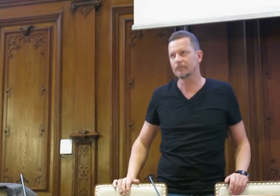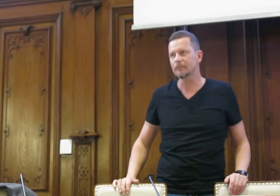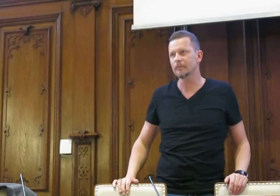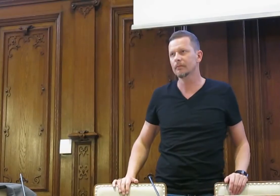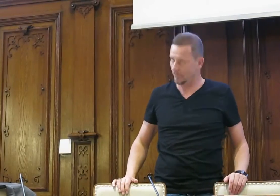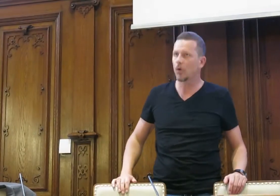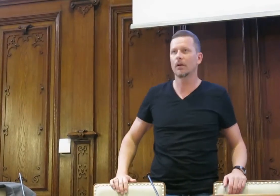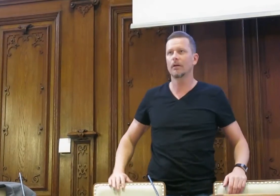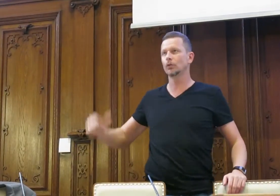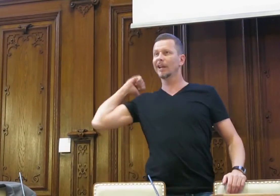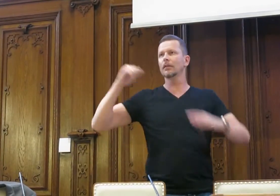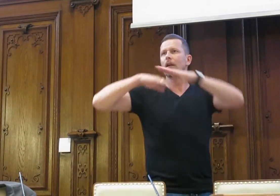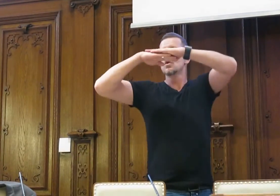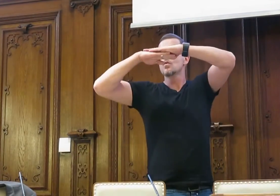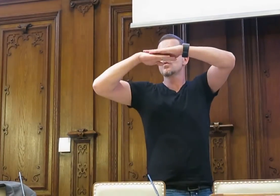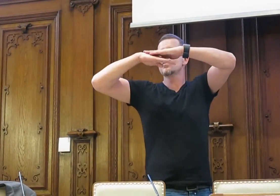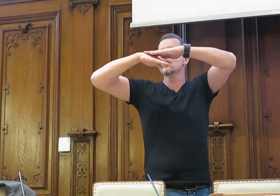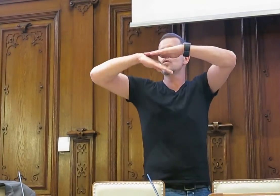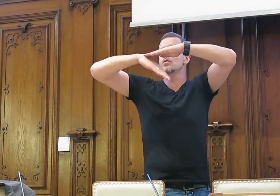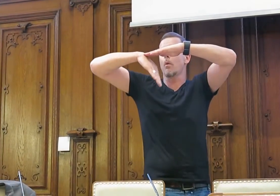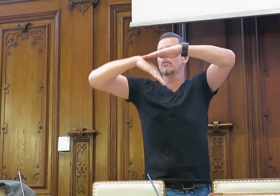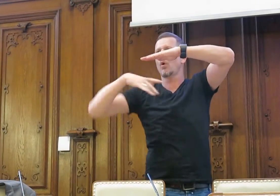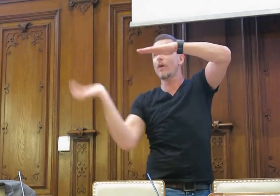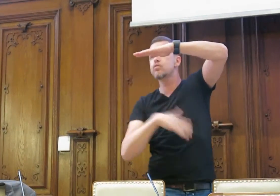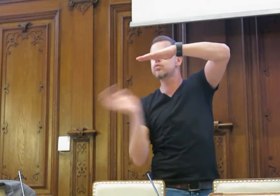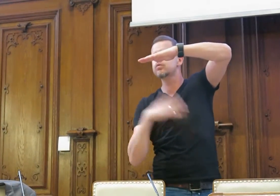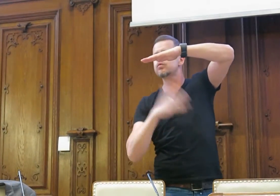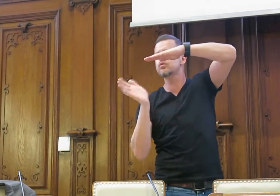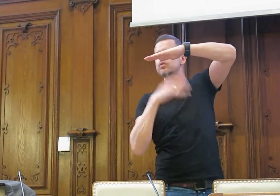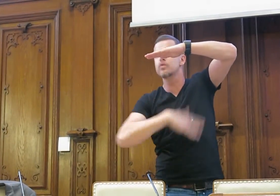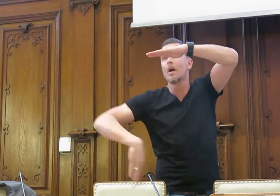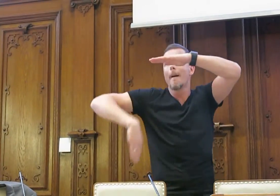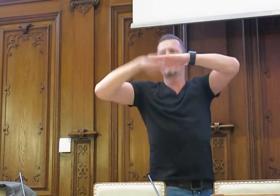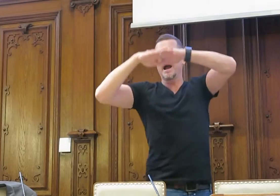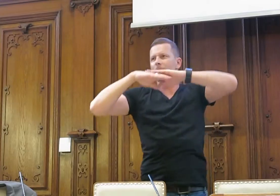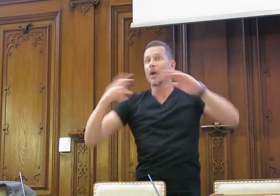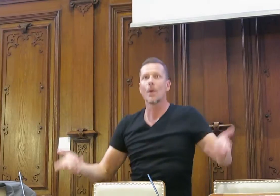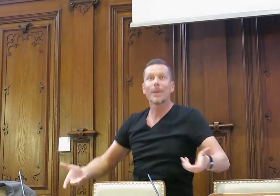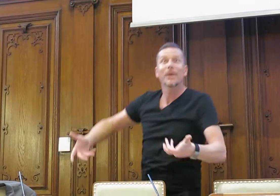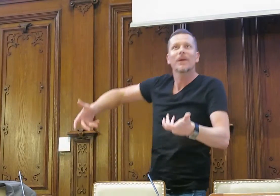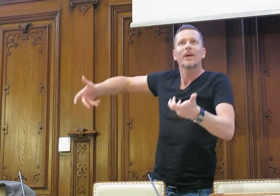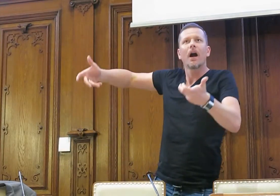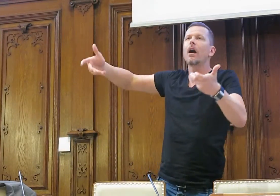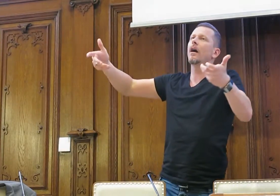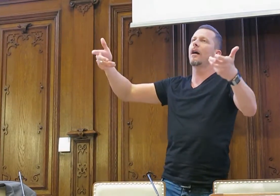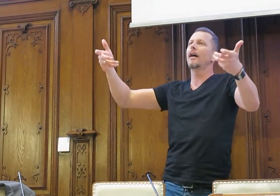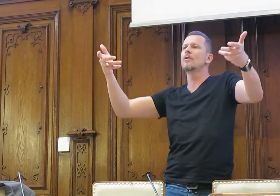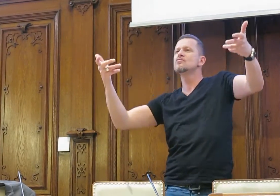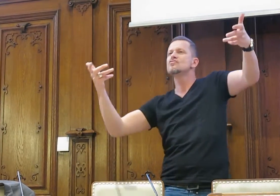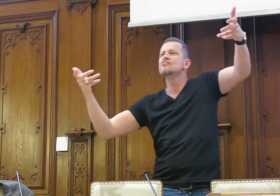Koffer alle auszuladen. Hüten wir die Klappe einfach aufgemacht, alle Koffer, macht es, ja, dann steht das Lappstück zu. Gott sei Dank,